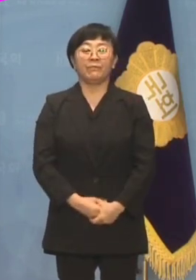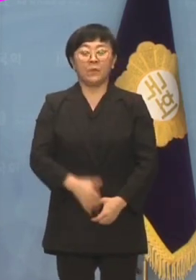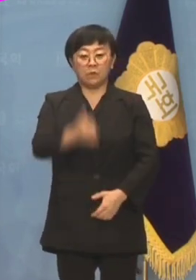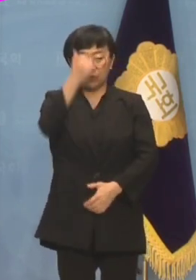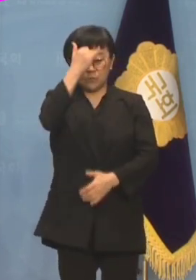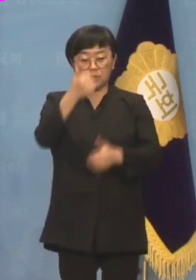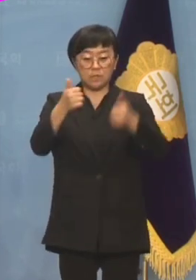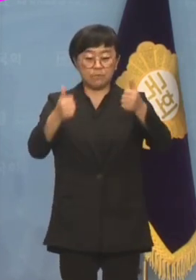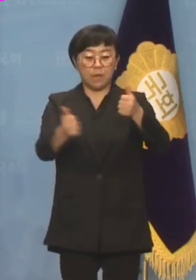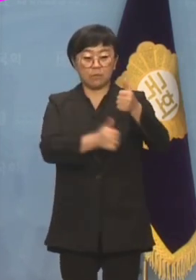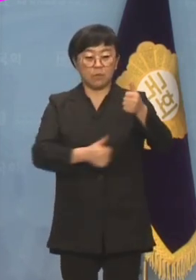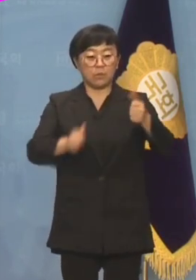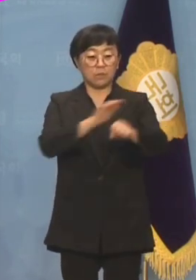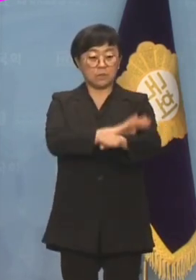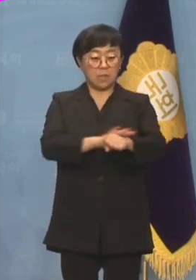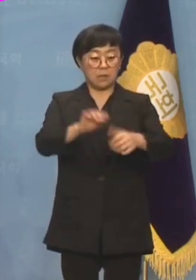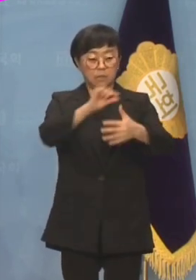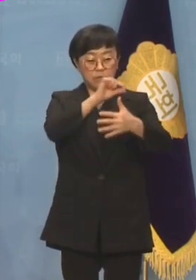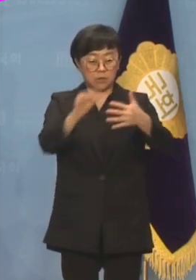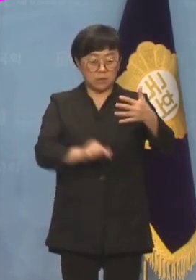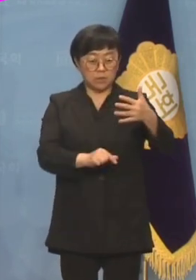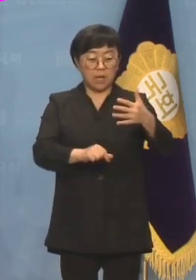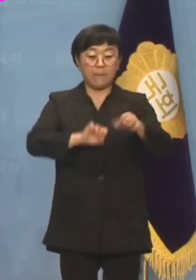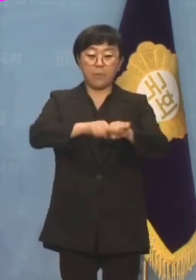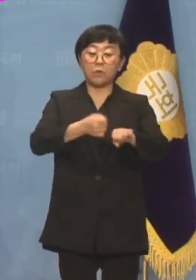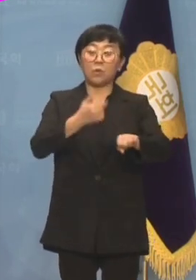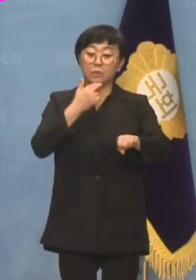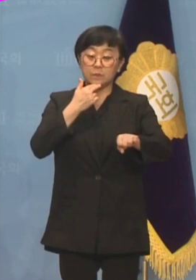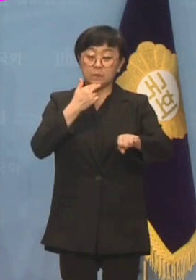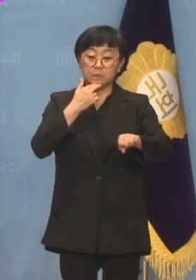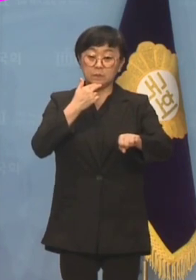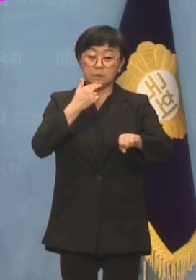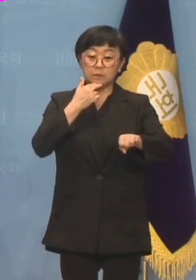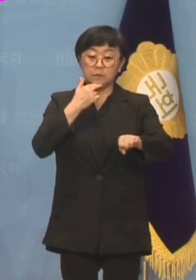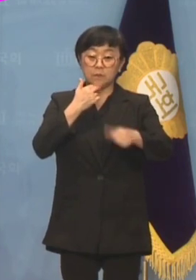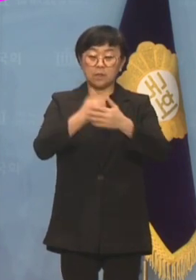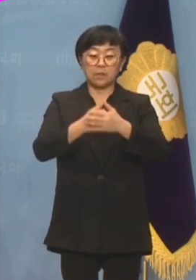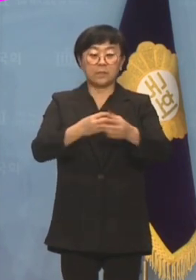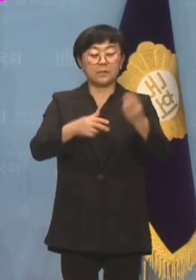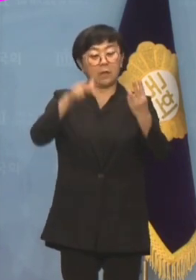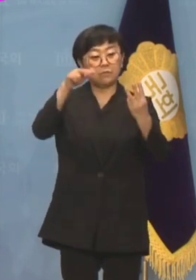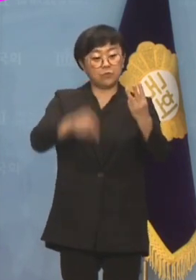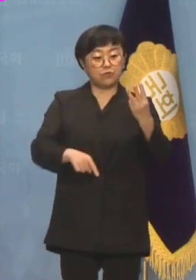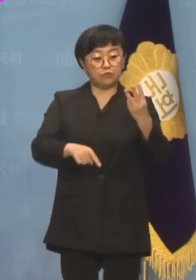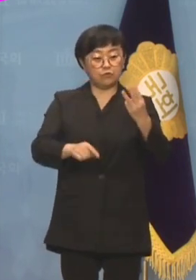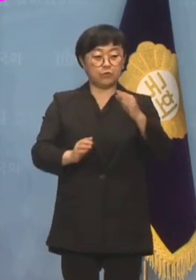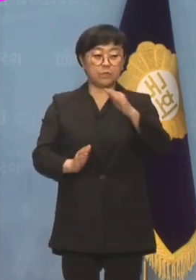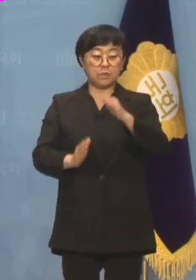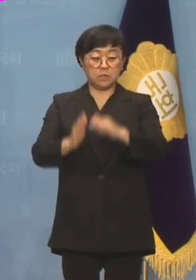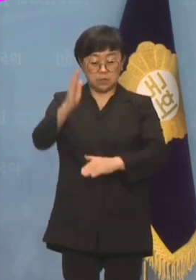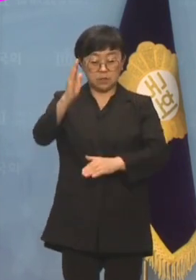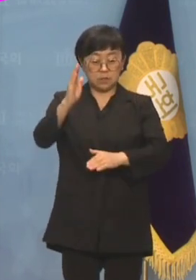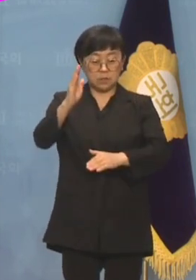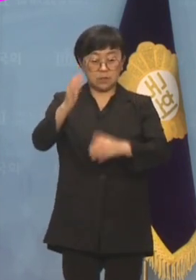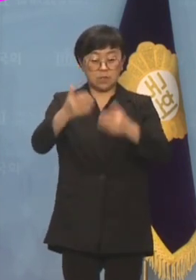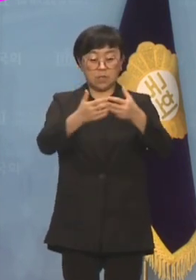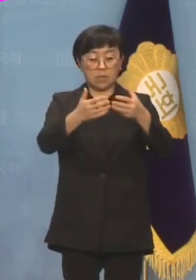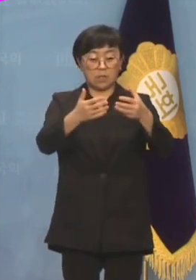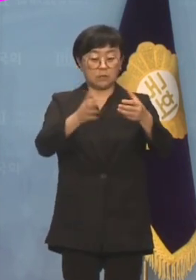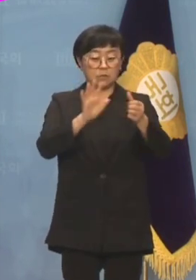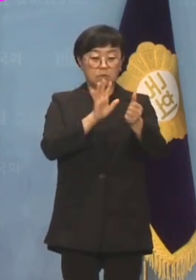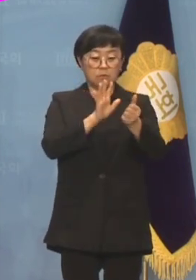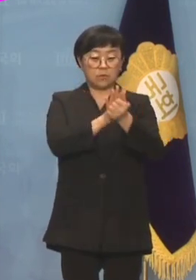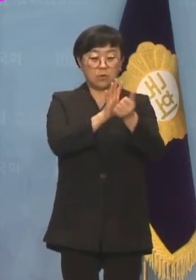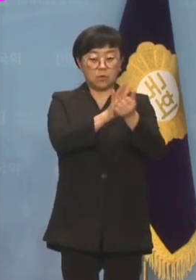윤리심판원 등 제대로 된 당 차원의 징계 조치 한 번 안 하고 무려 3주 가까이 지나서야 떨어지는